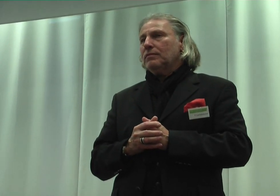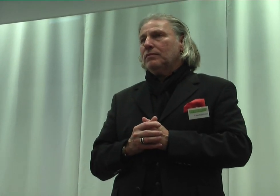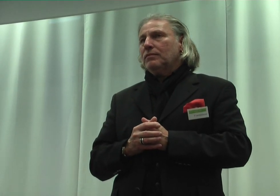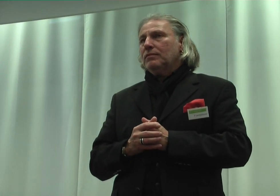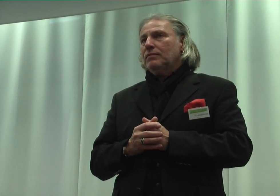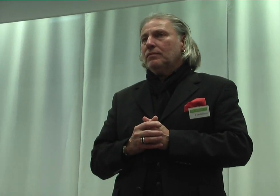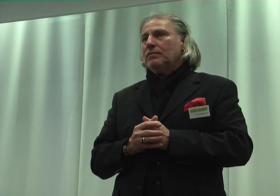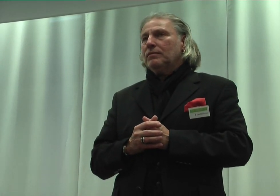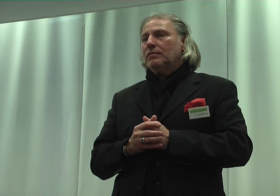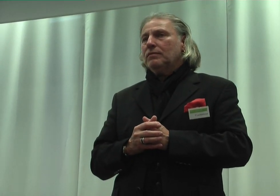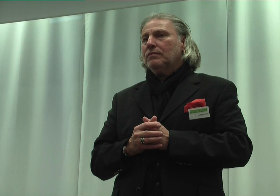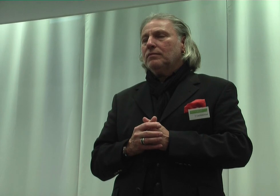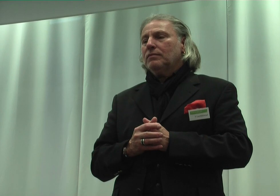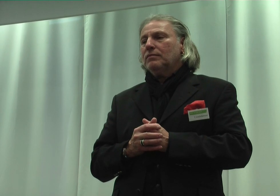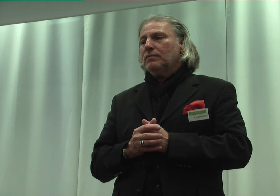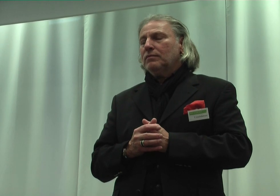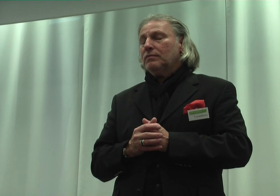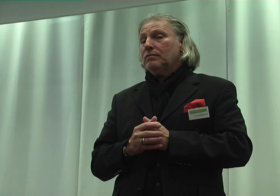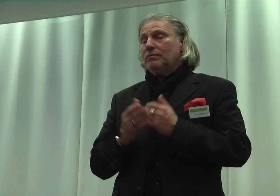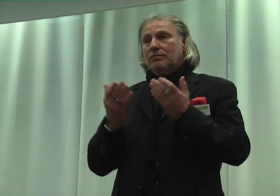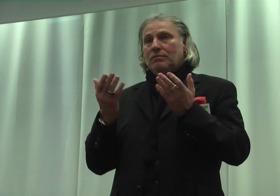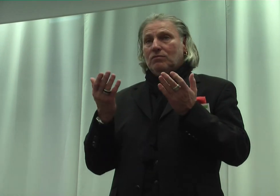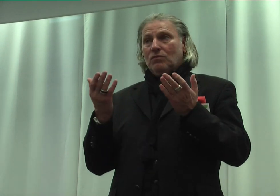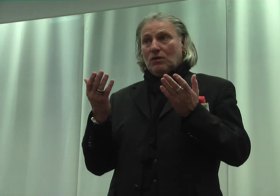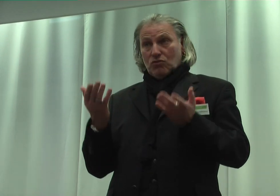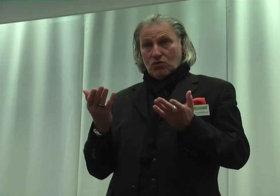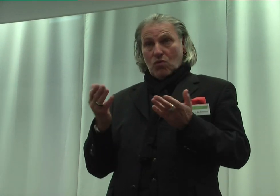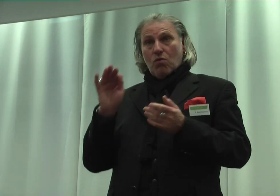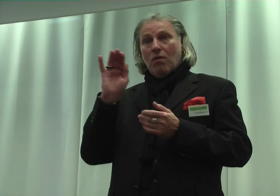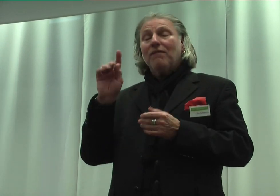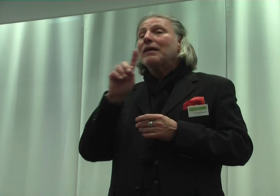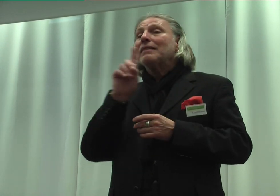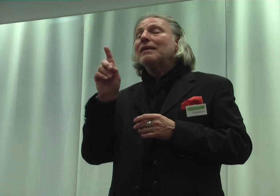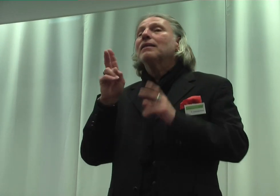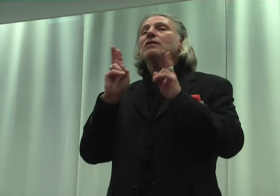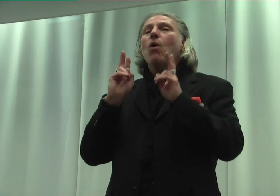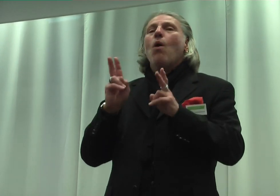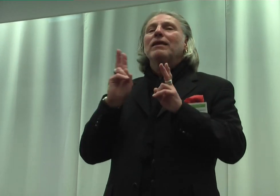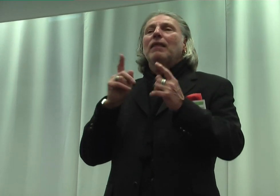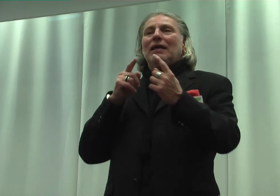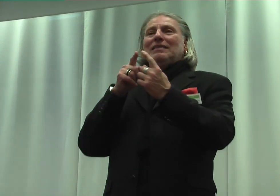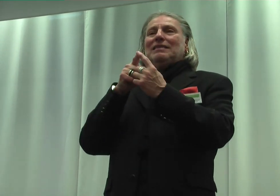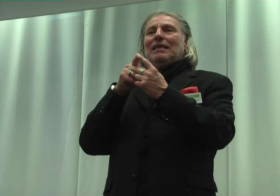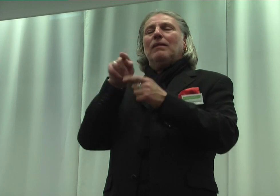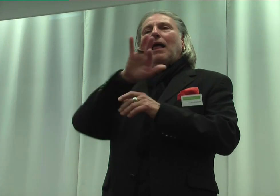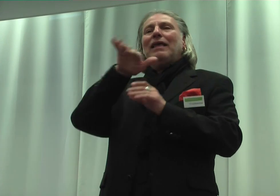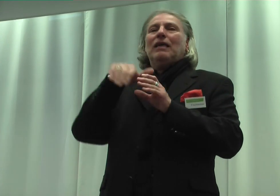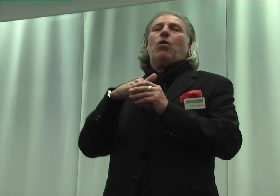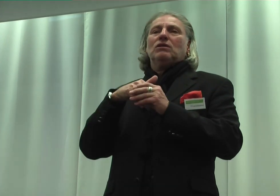Auf diese Weise wird jedoch nicht das originäre Ziel der Inklusion, eine wirtschaftliche